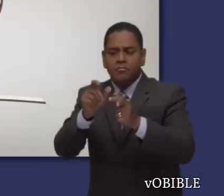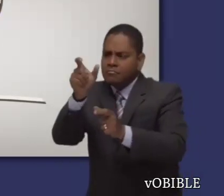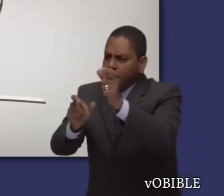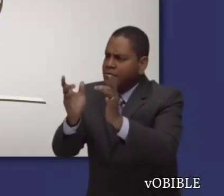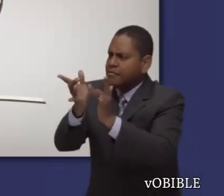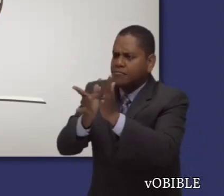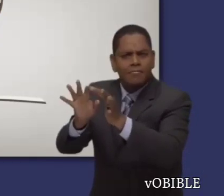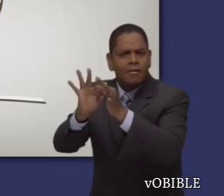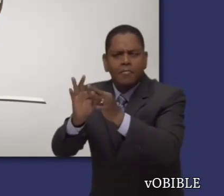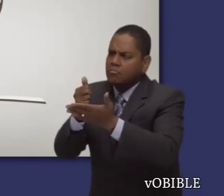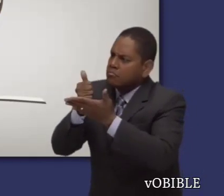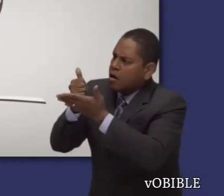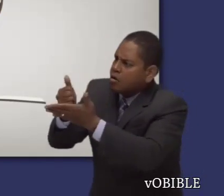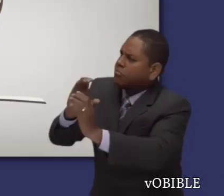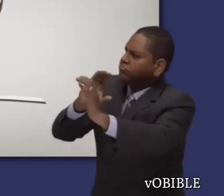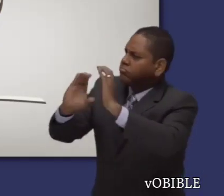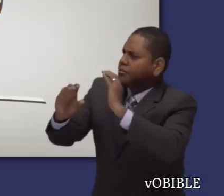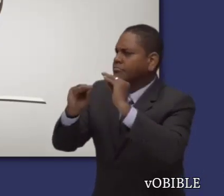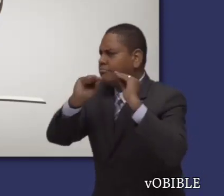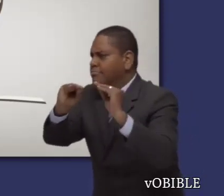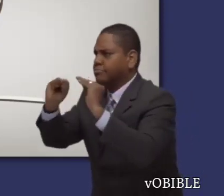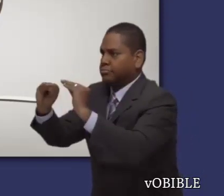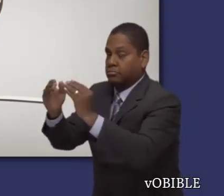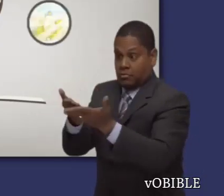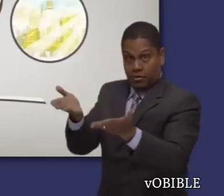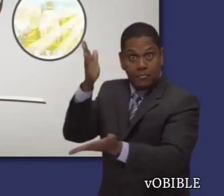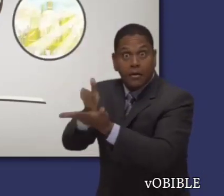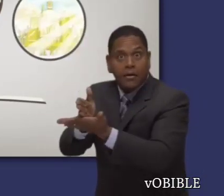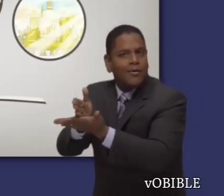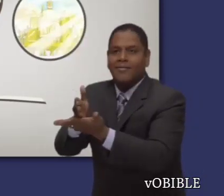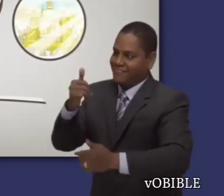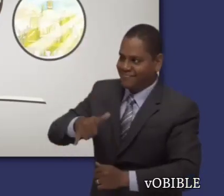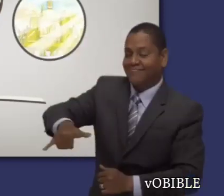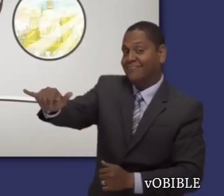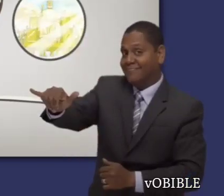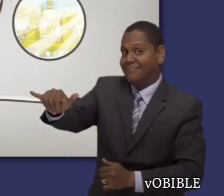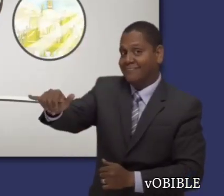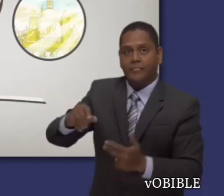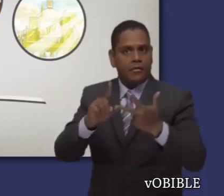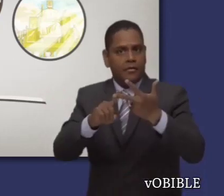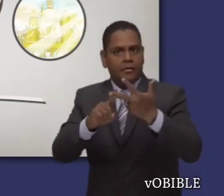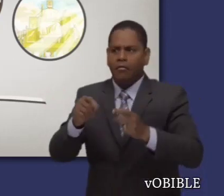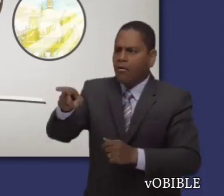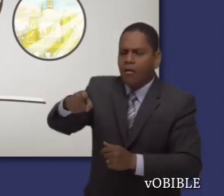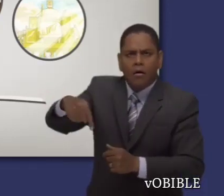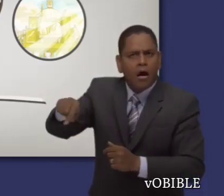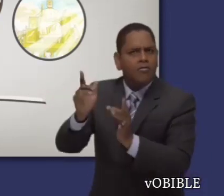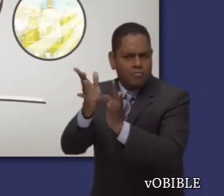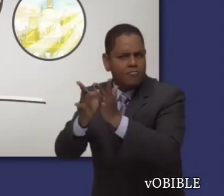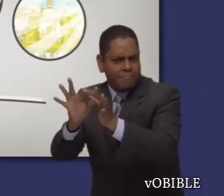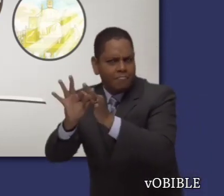deseo era que ellos siguieran andando según los mandamientos de Dios, y en que quienes se oponen con firmeza a la apostasía